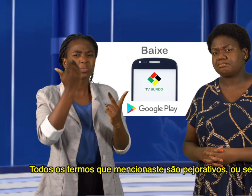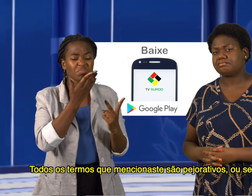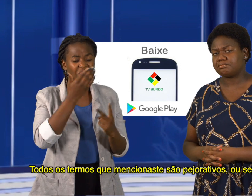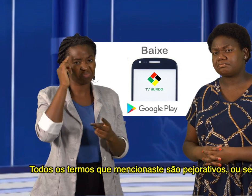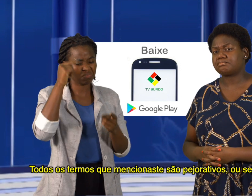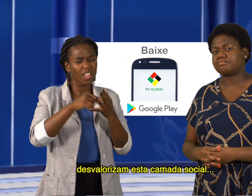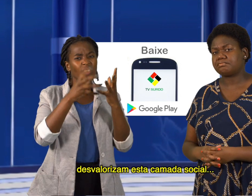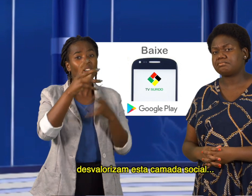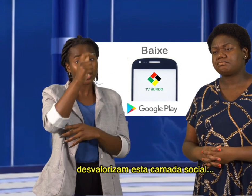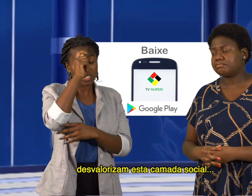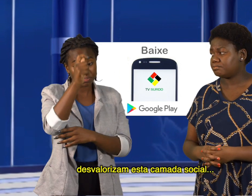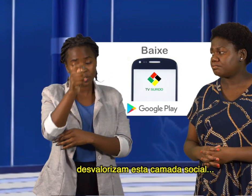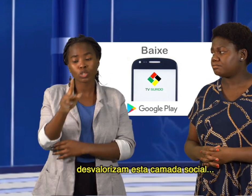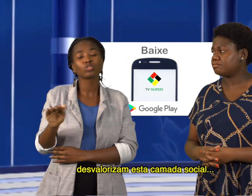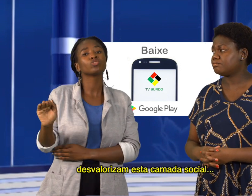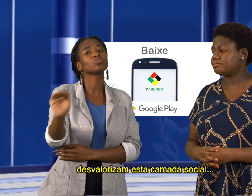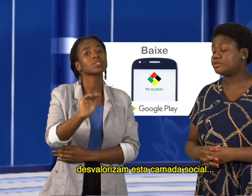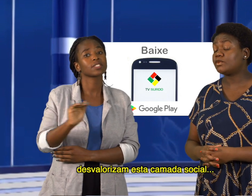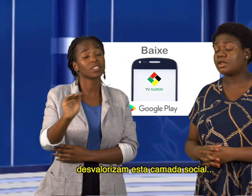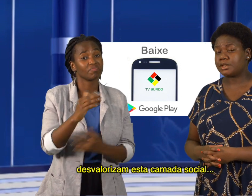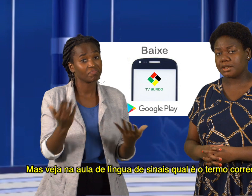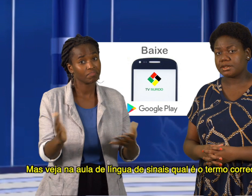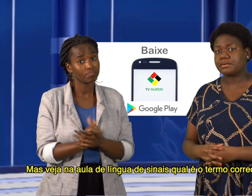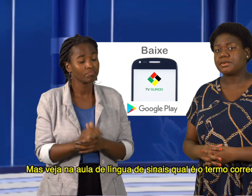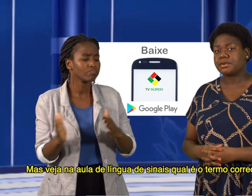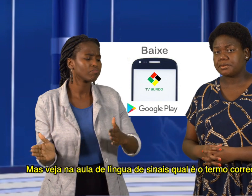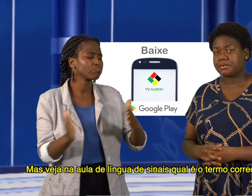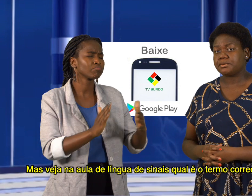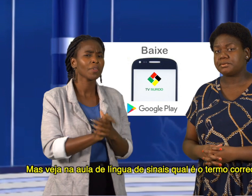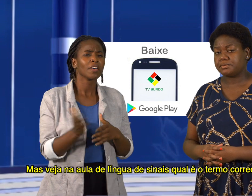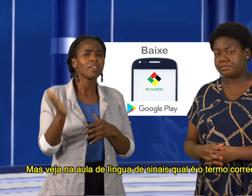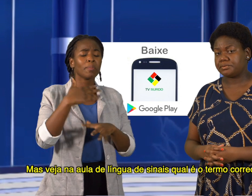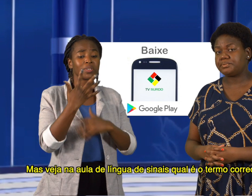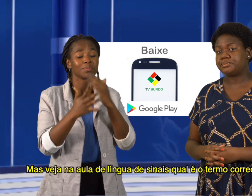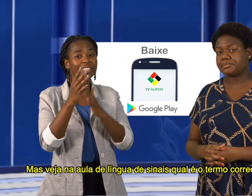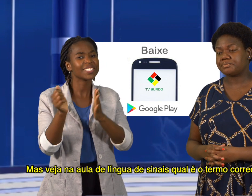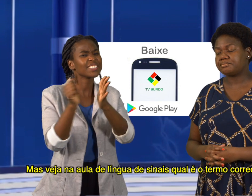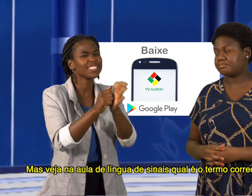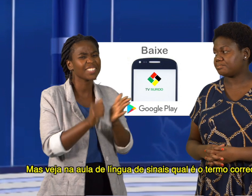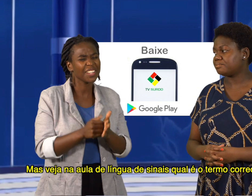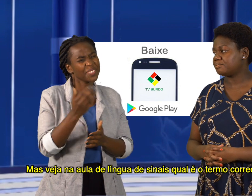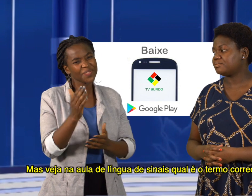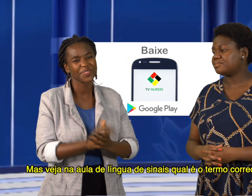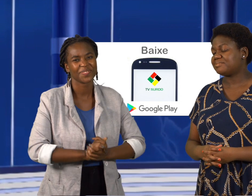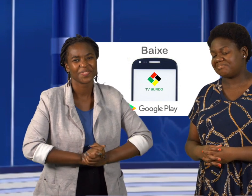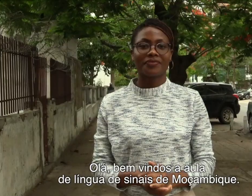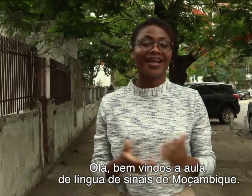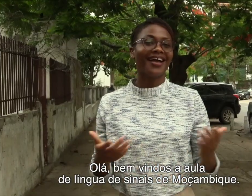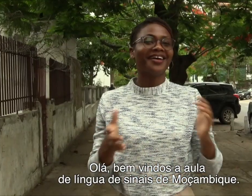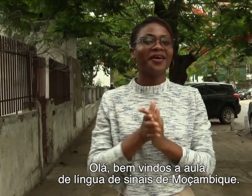desvalorizam esta camada social mas veja na aula de língua de sinais qual é o termo correto? Olá